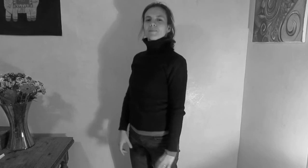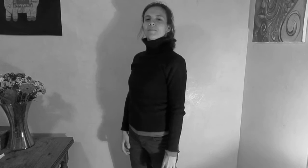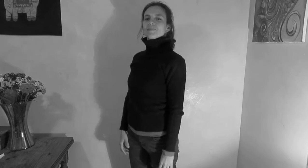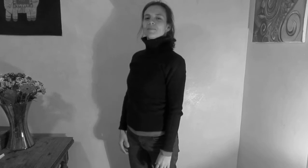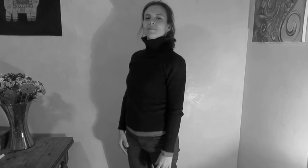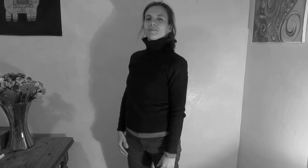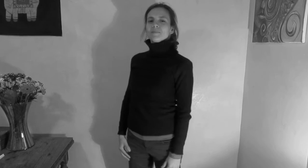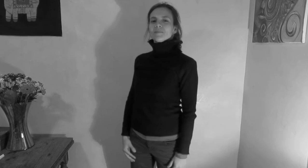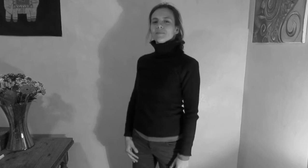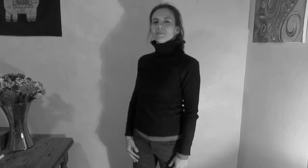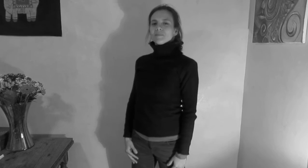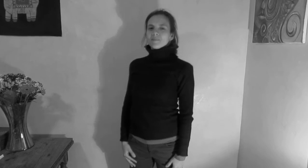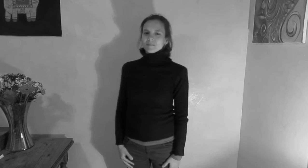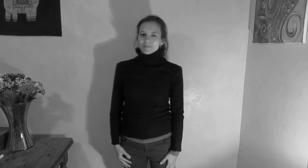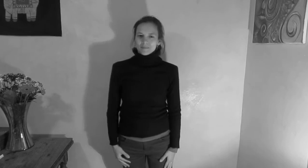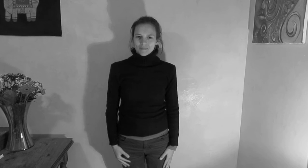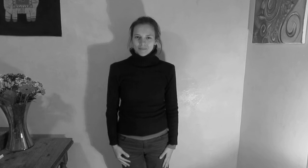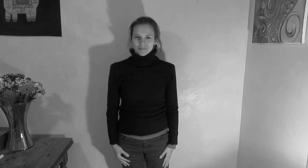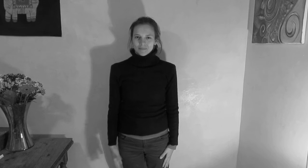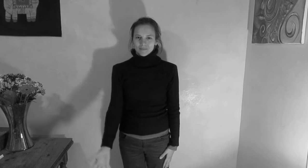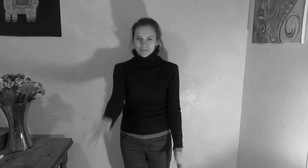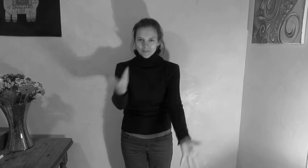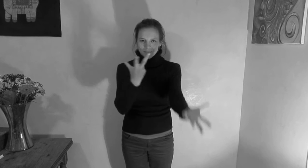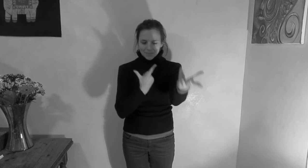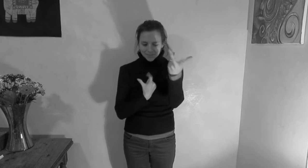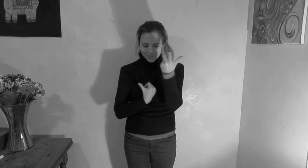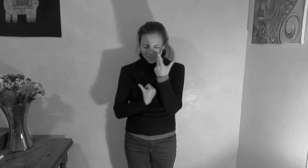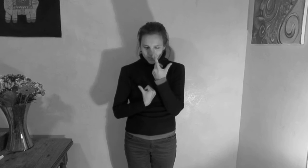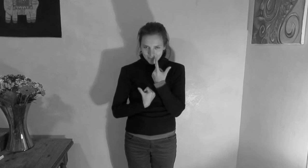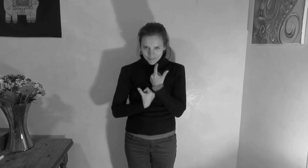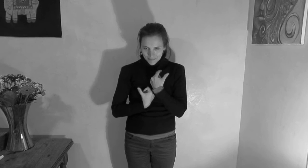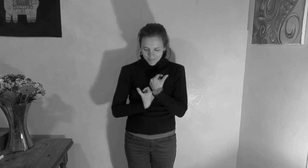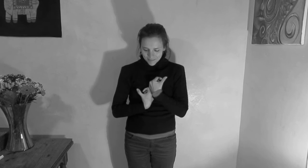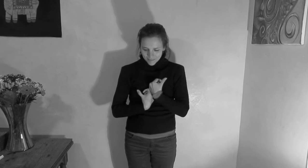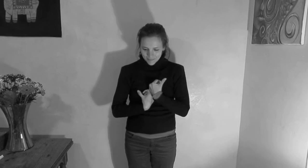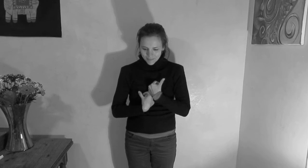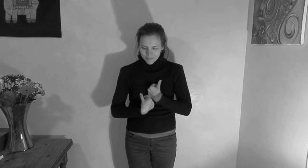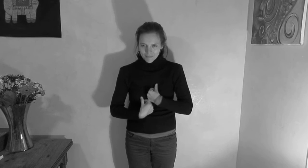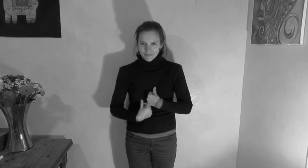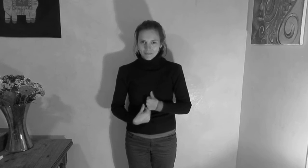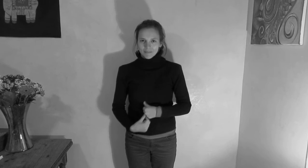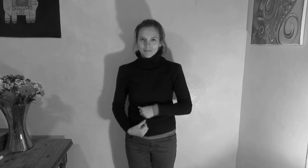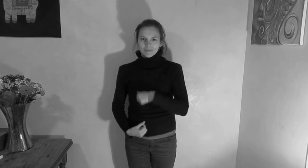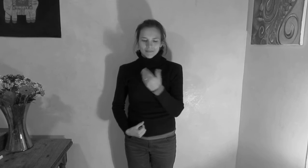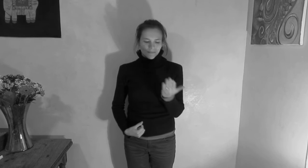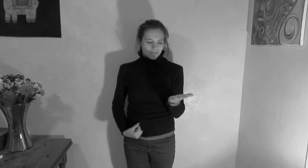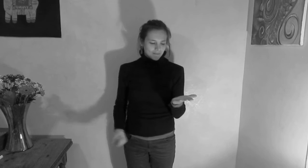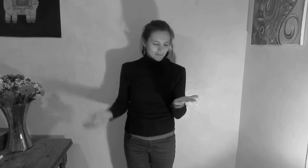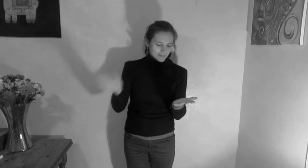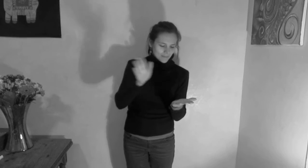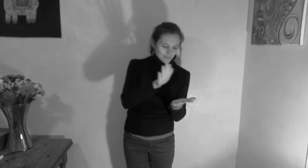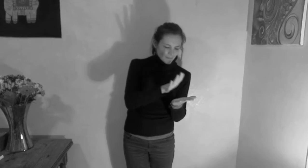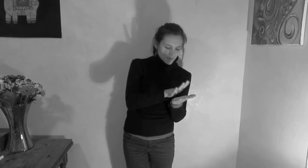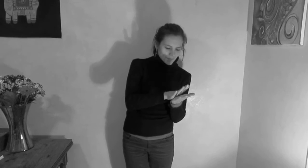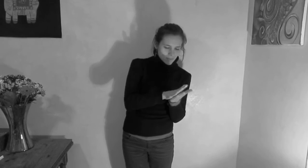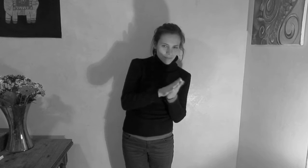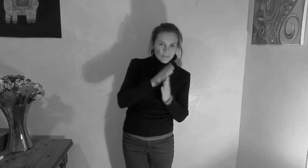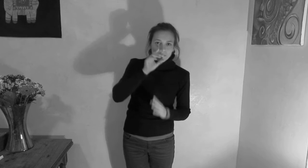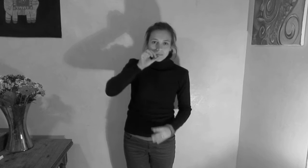monica S'avoir gardé Jour après jour La